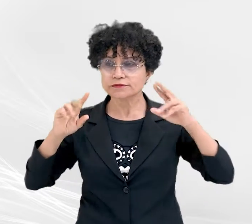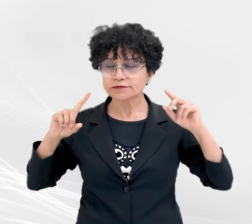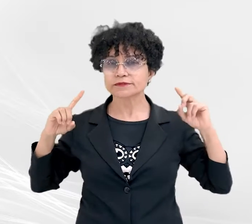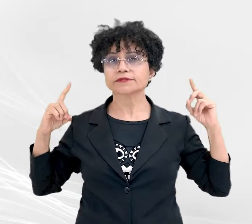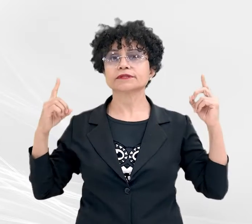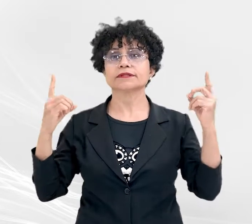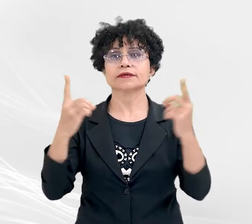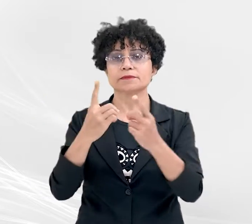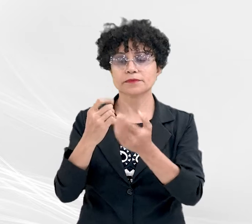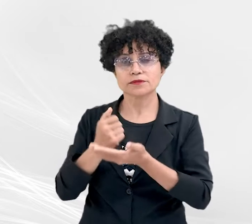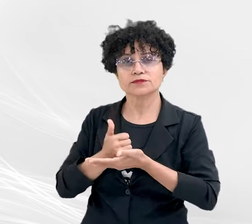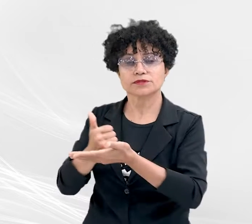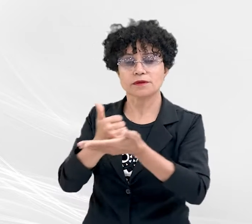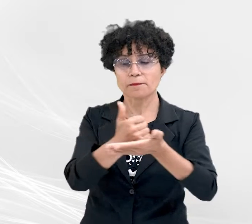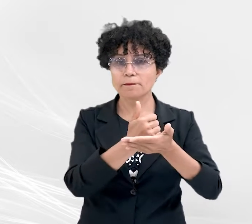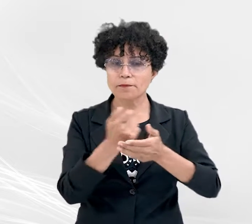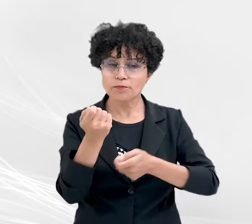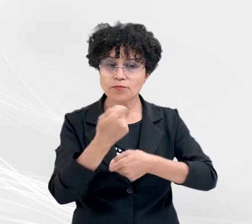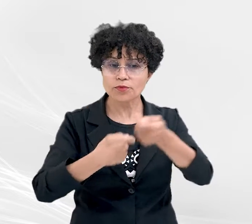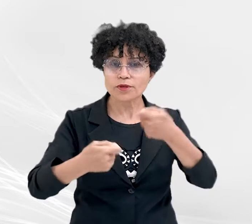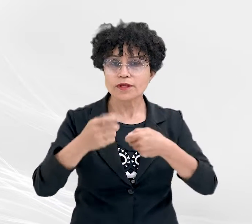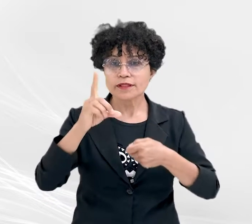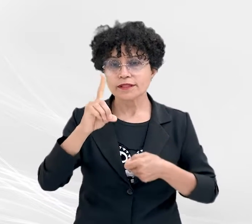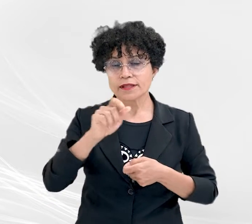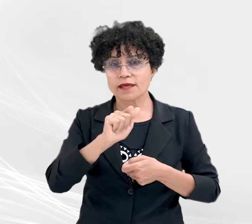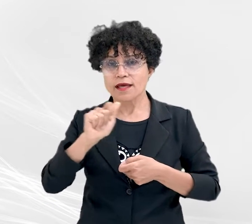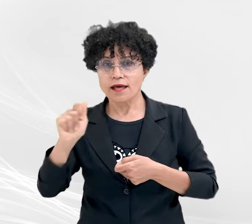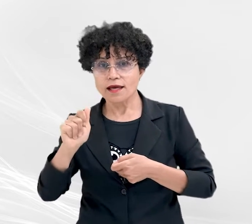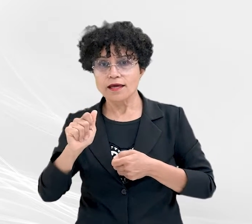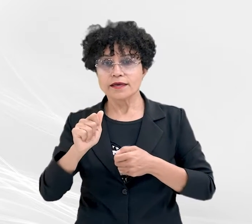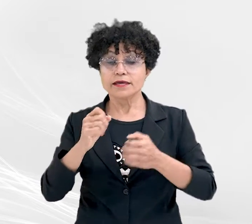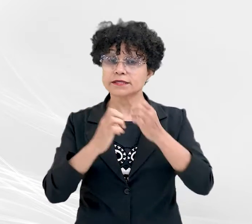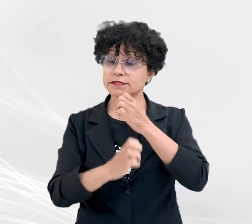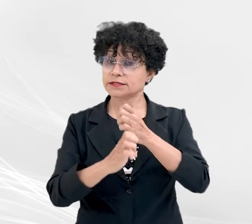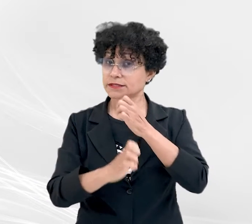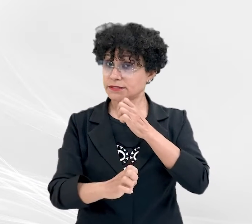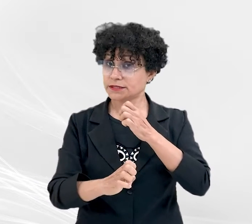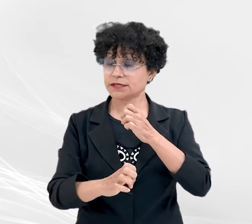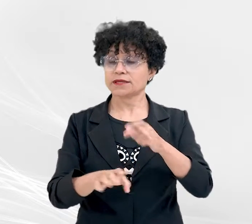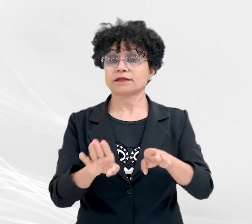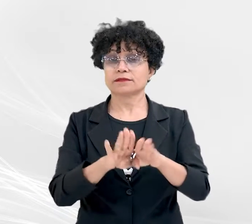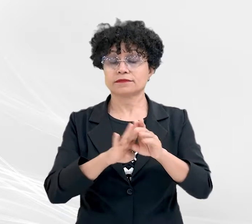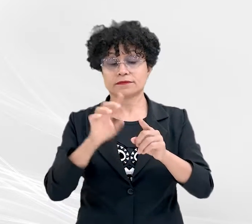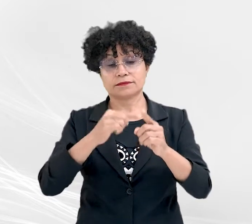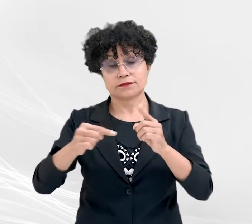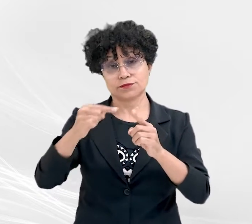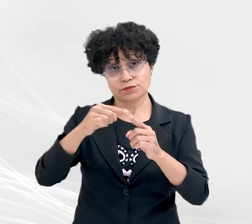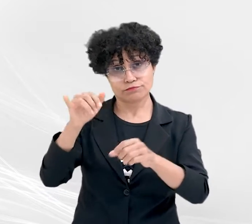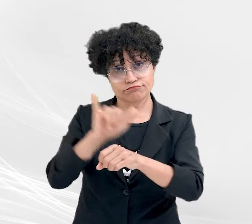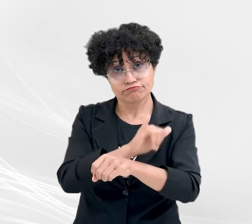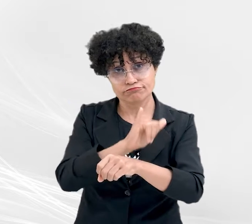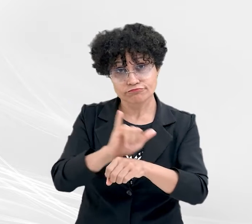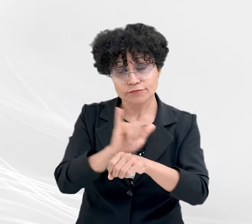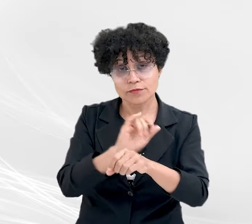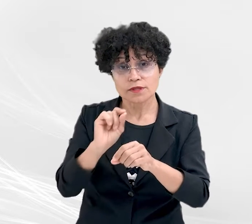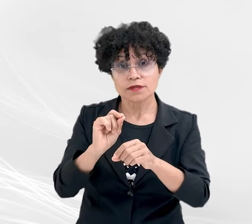de Apoio Administrativo, DAA e de Engenharia, o objetivo estratégico estabelece três